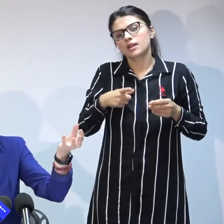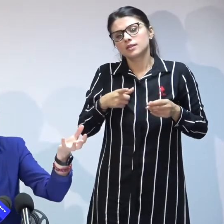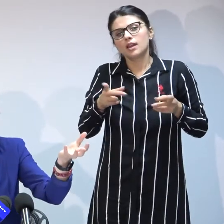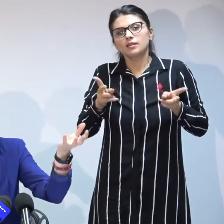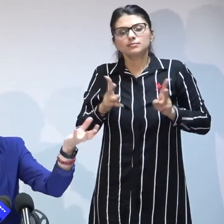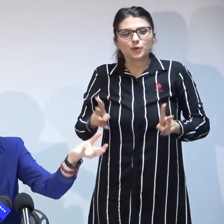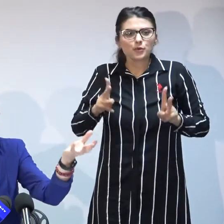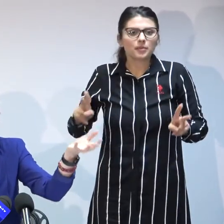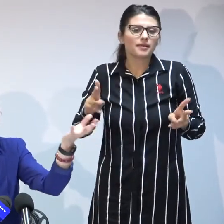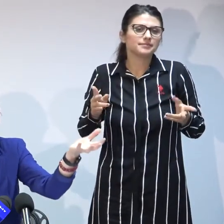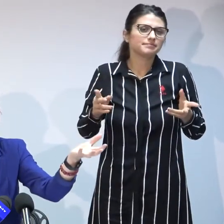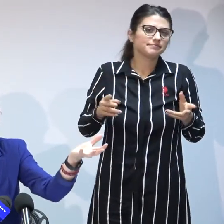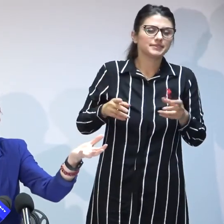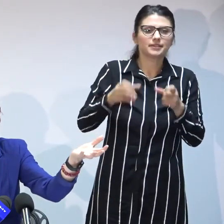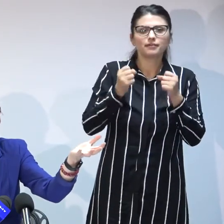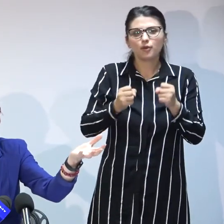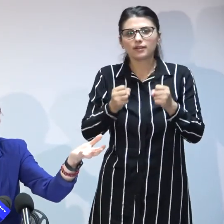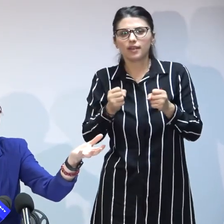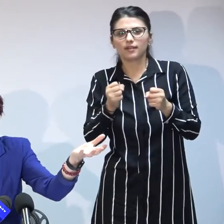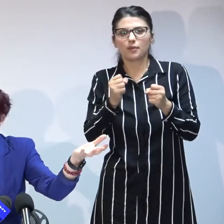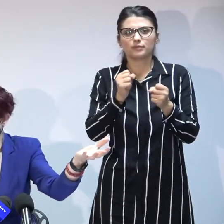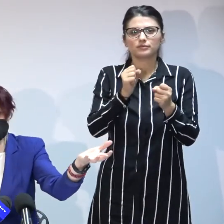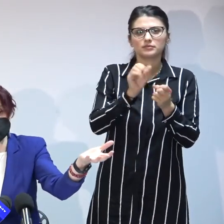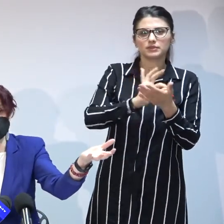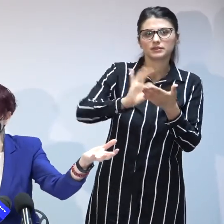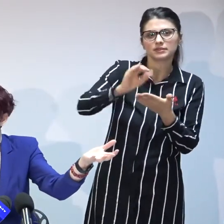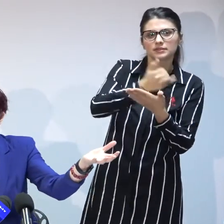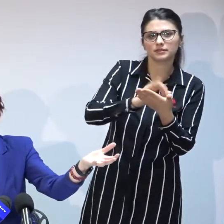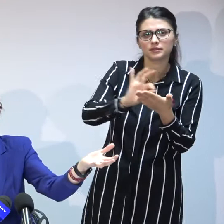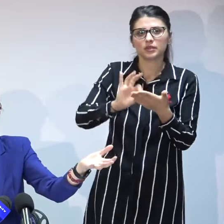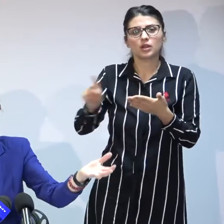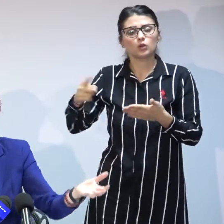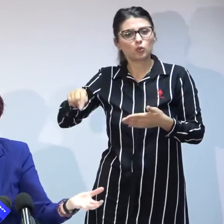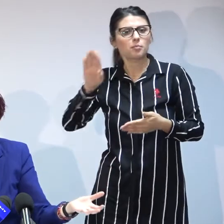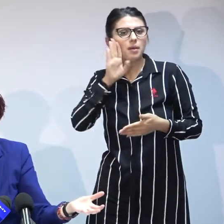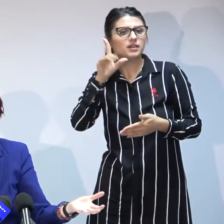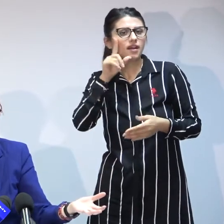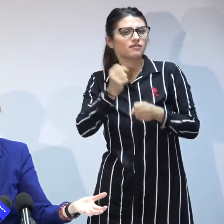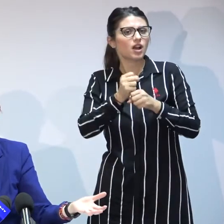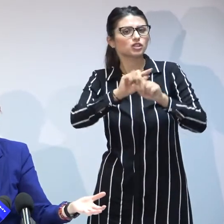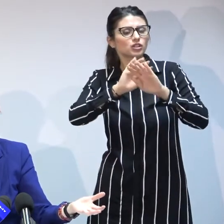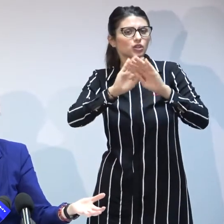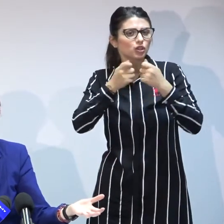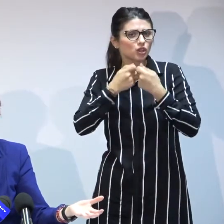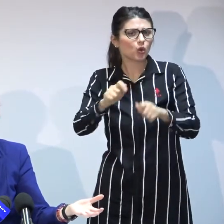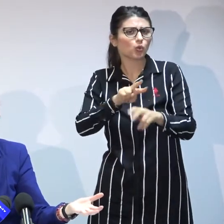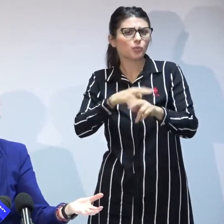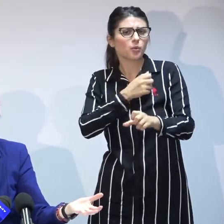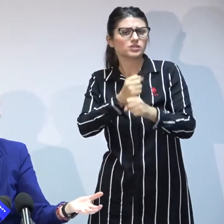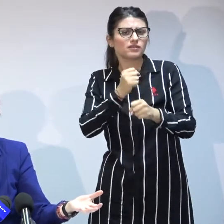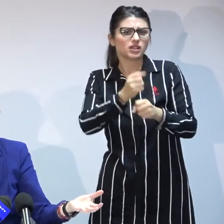sunt mici și aproape inexistente în sistem atât timp cât tu faci tot posibilul să-i scoți pe copii bonlav și cu